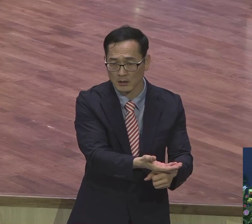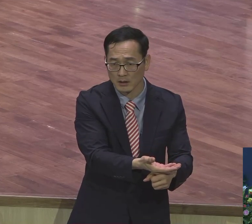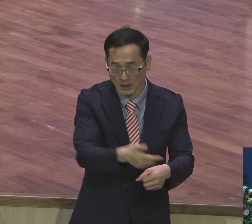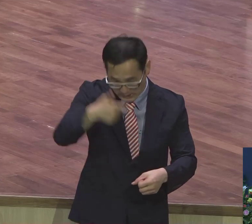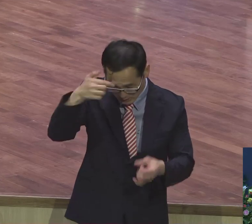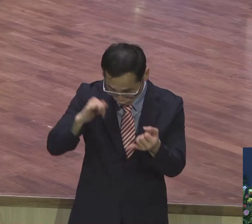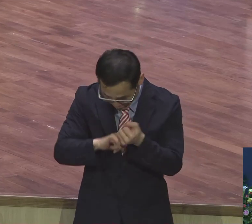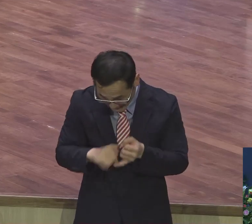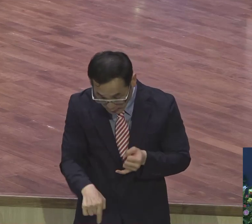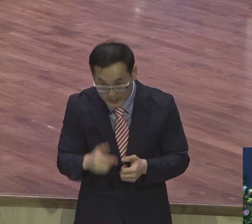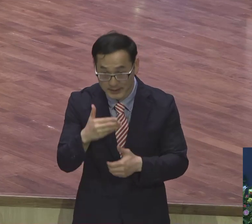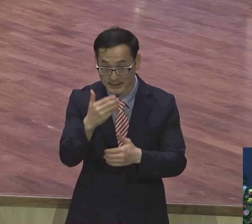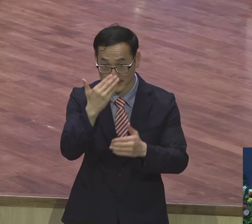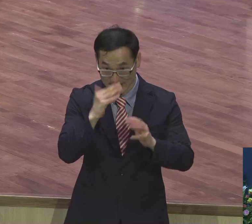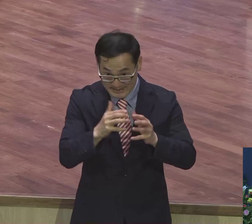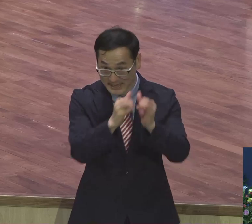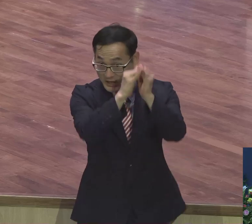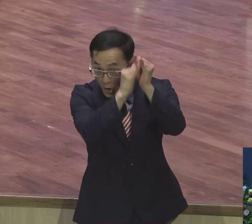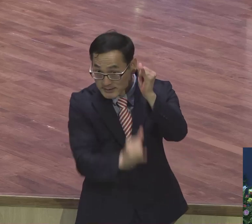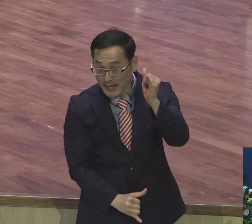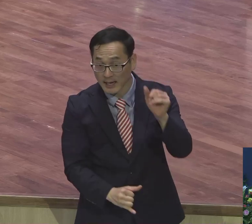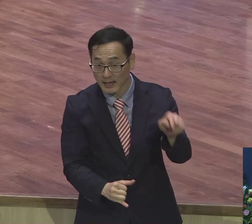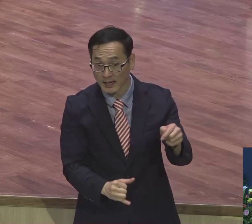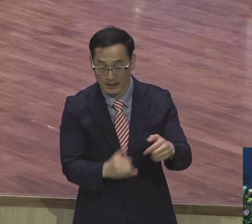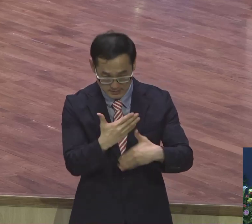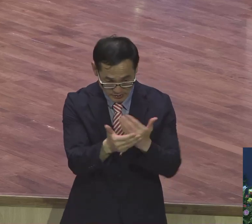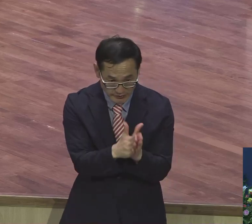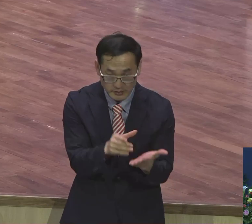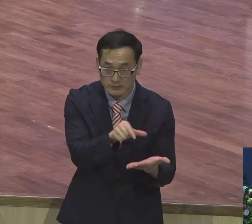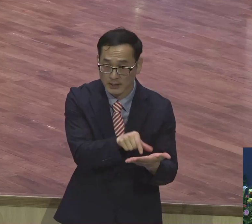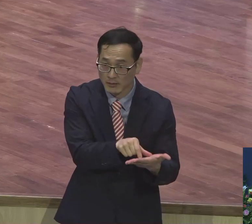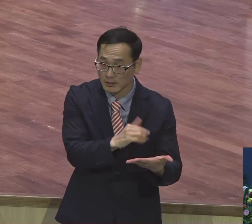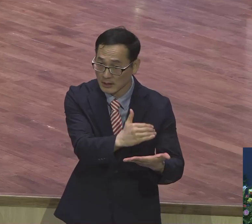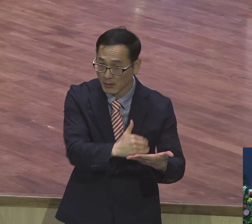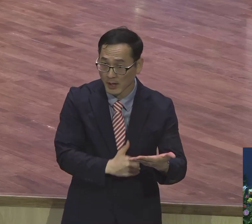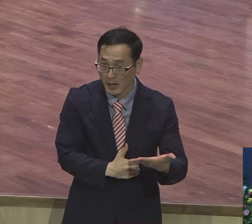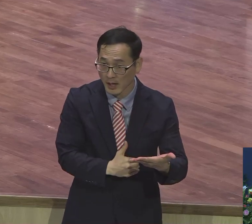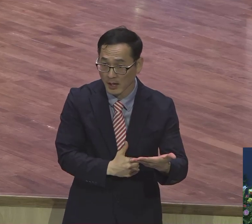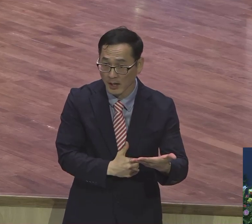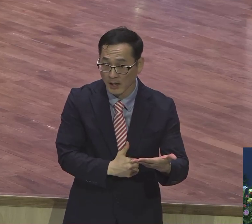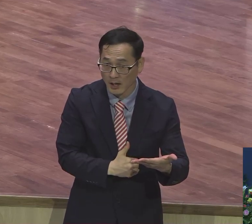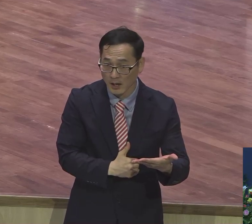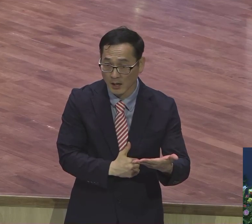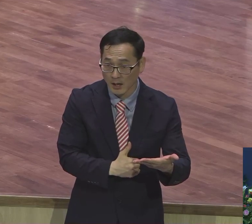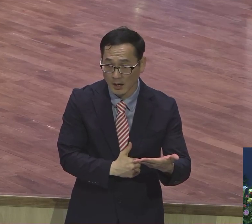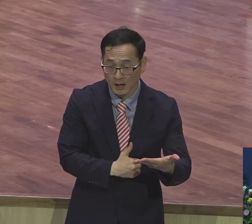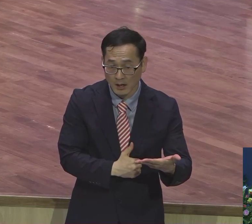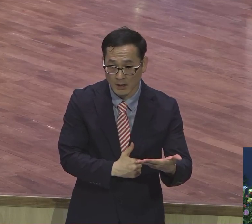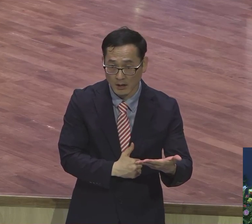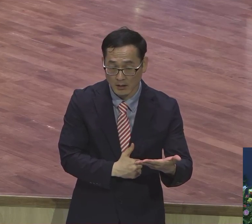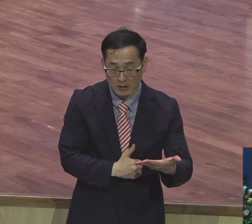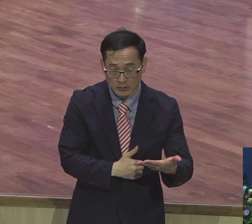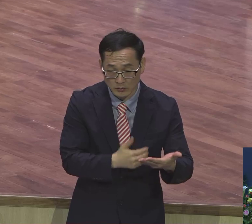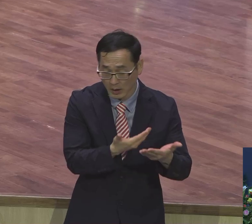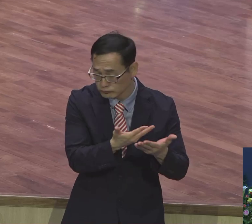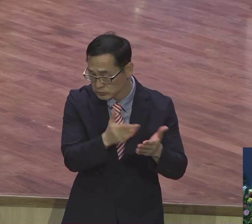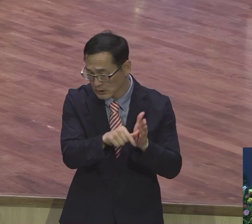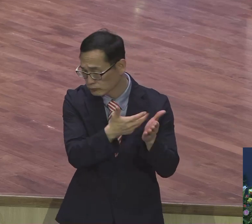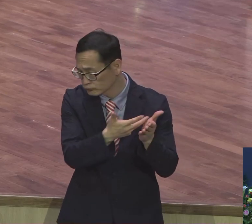이스라엘 역사예요. 이스라엘에서 예수님 오셨어요. 그것도 복음들은 기회가 많이 있었어요.